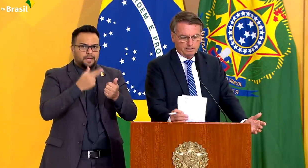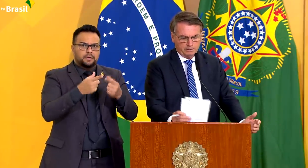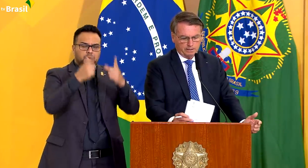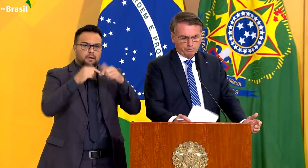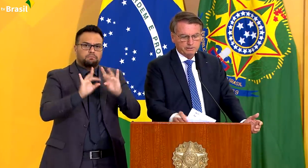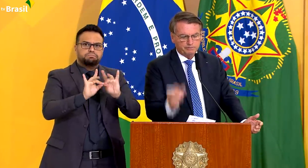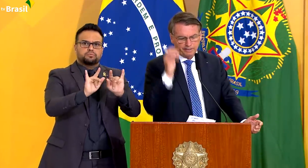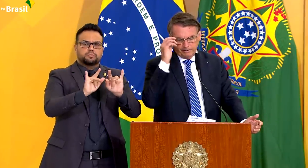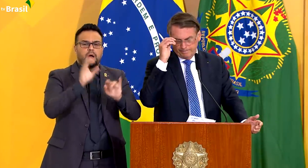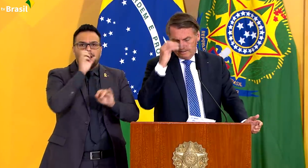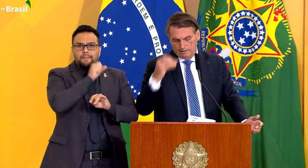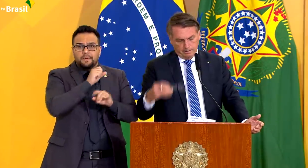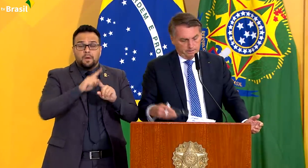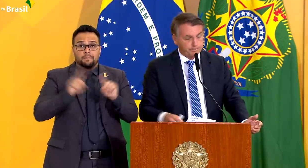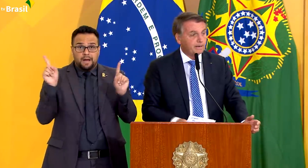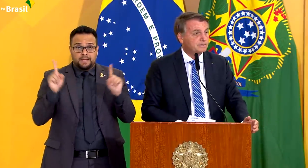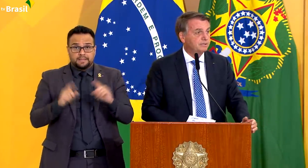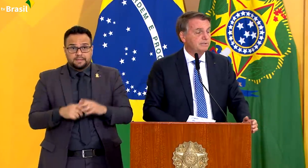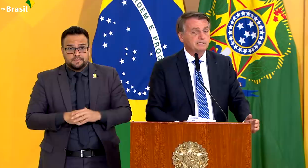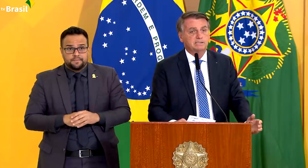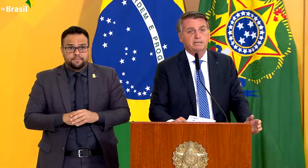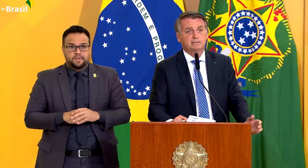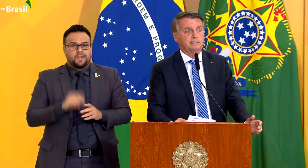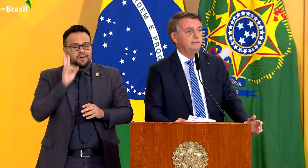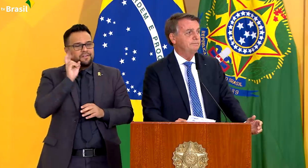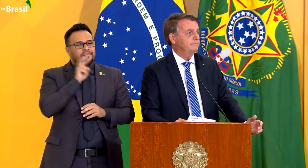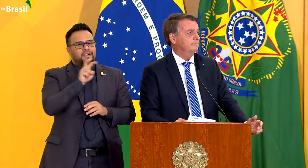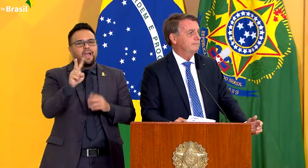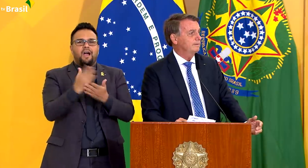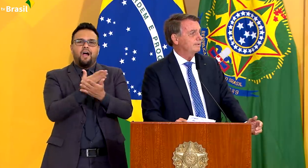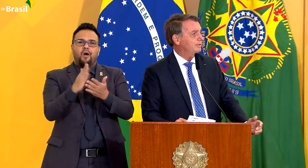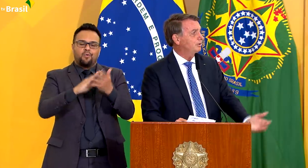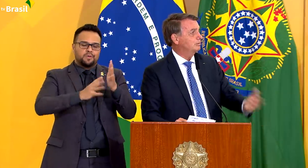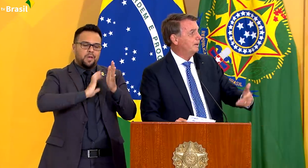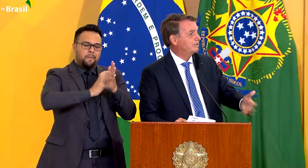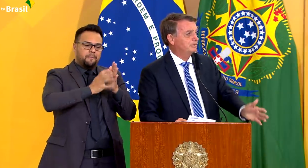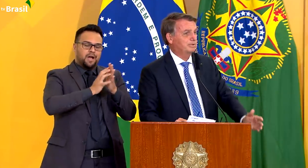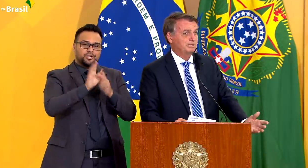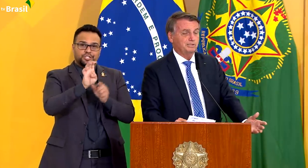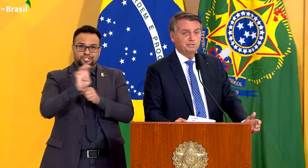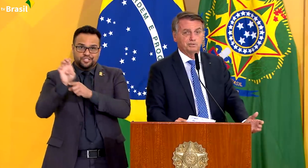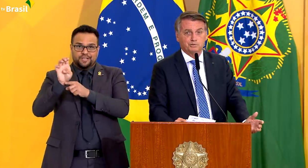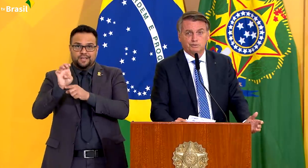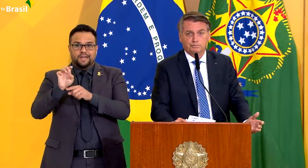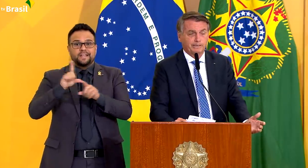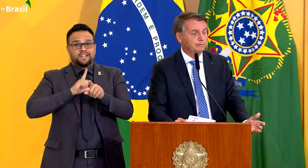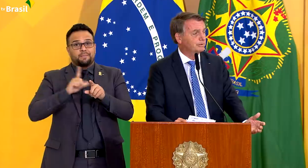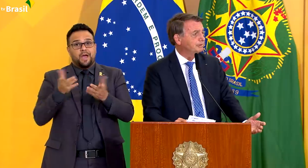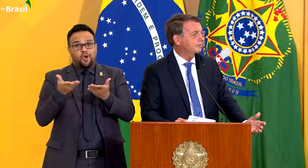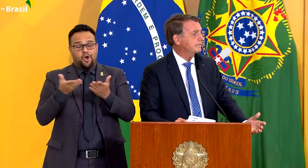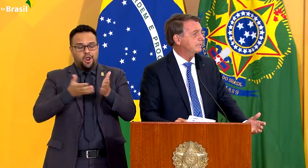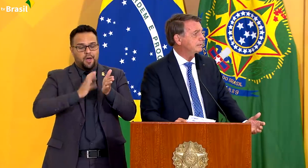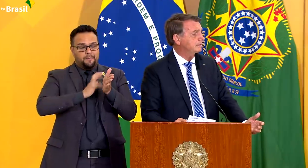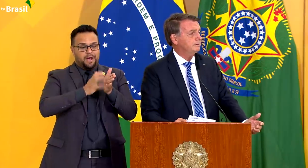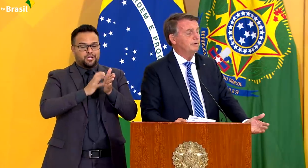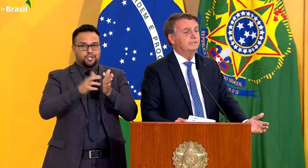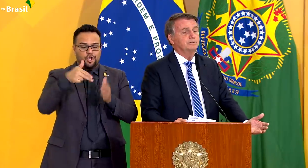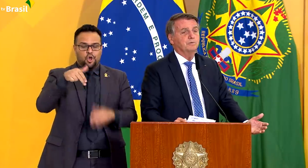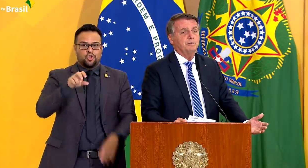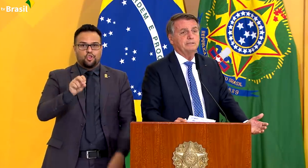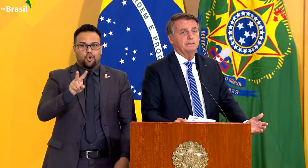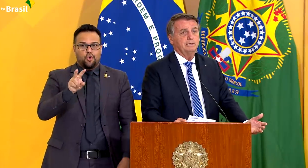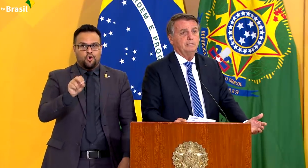ainda. Quando a vê partidos de esquerda e outro partido que se diz novo, mas não tão novo assim,